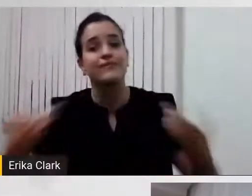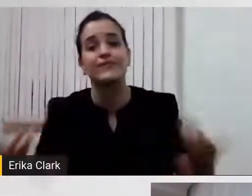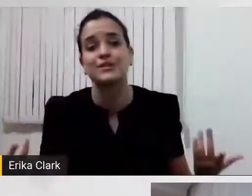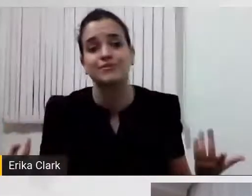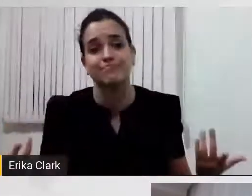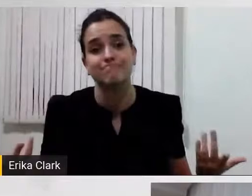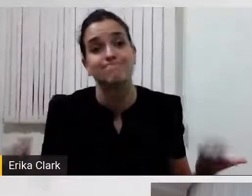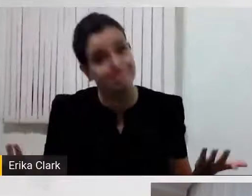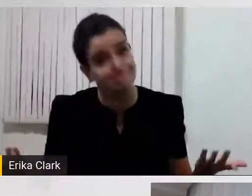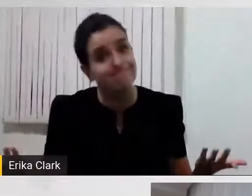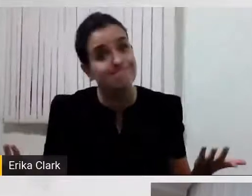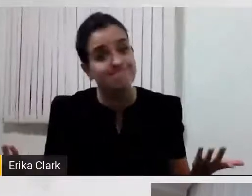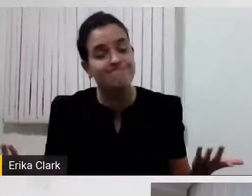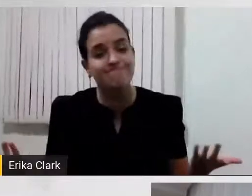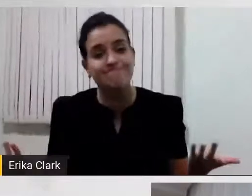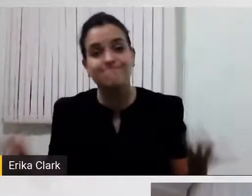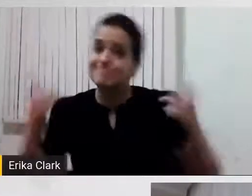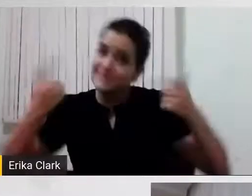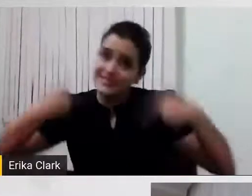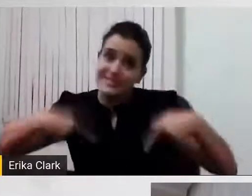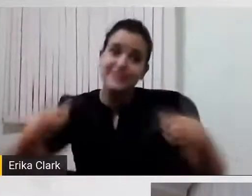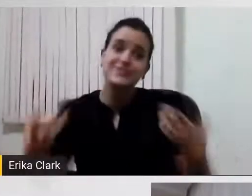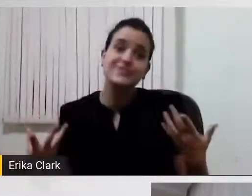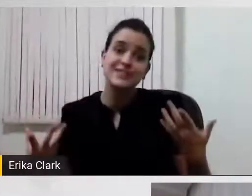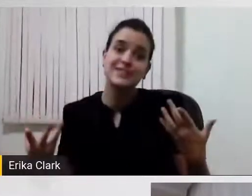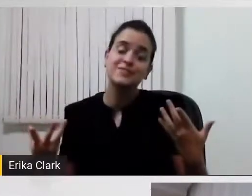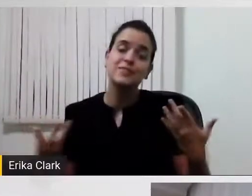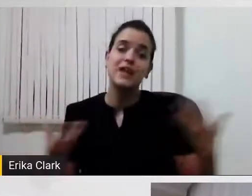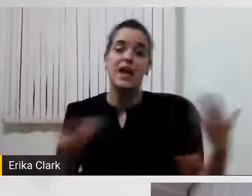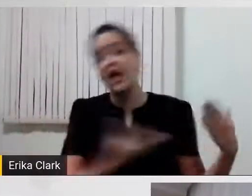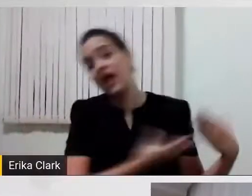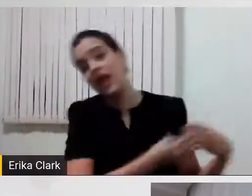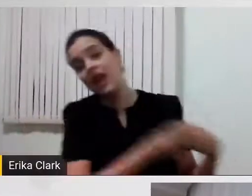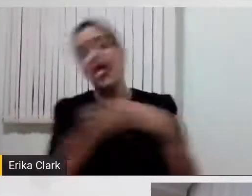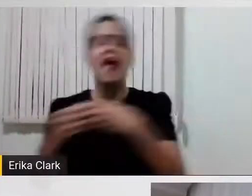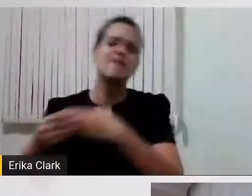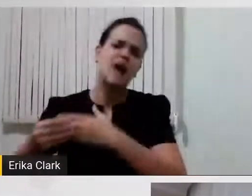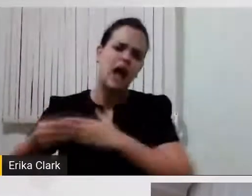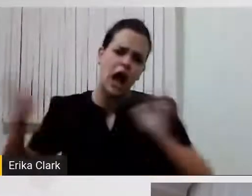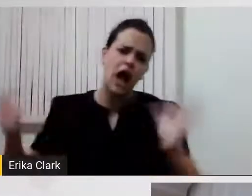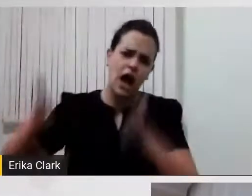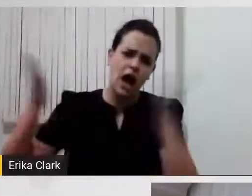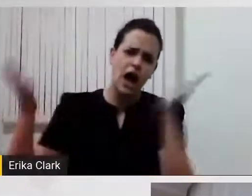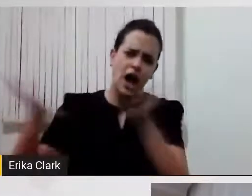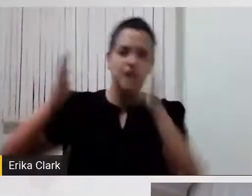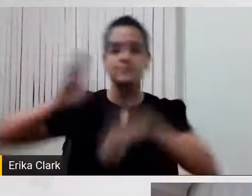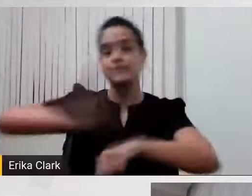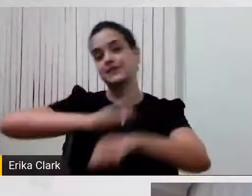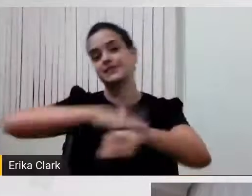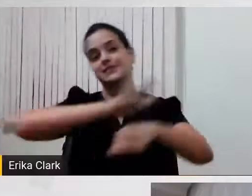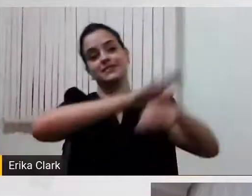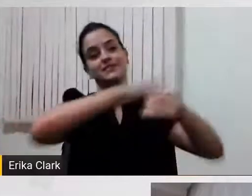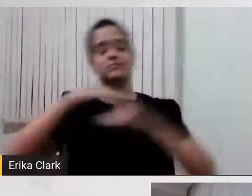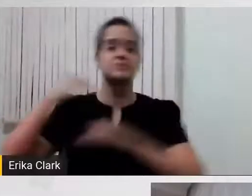São os desafios que nos movem, que nos levam em frente e que nos fazem cada vez mais desenvolver criatividades,